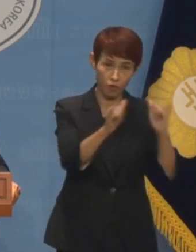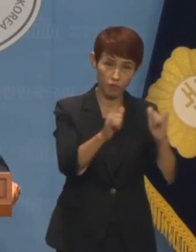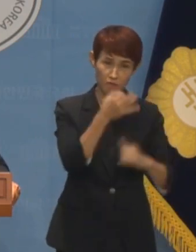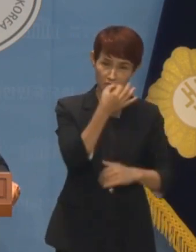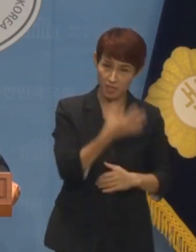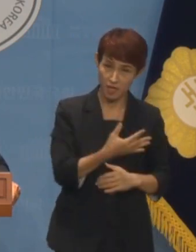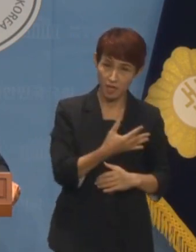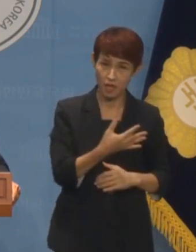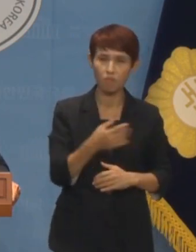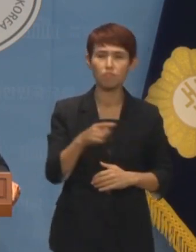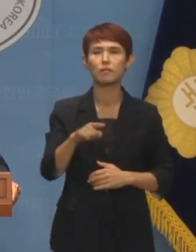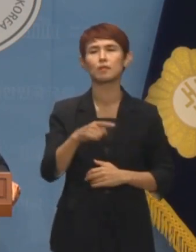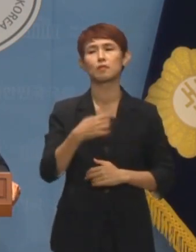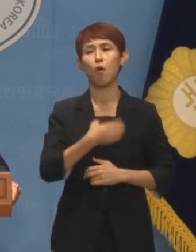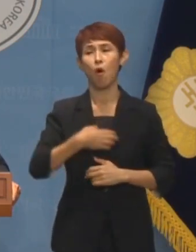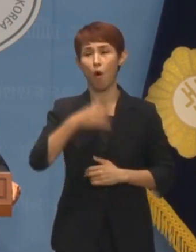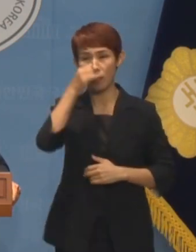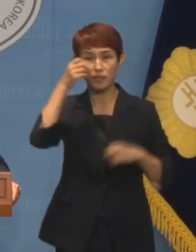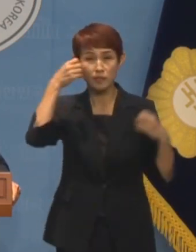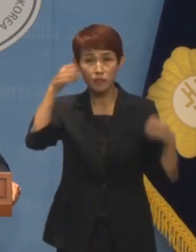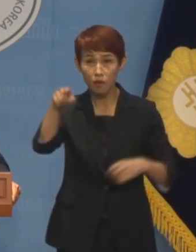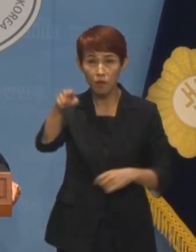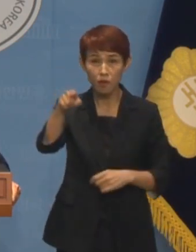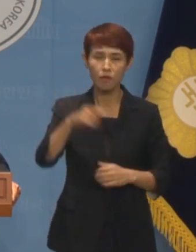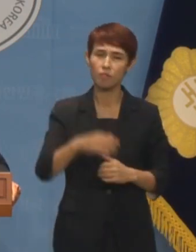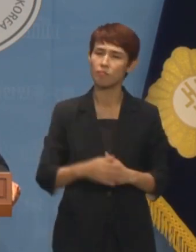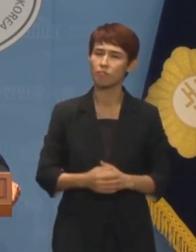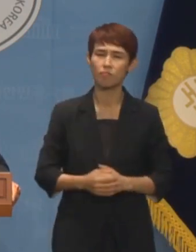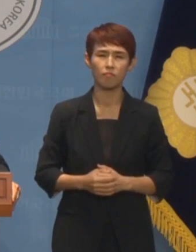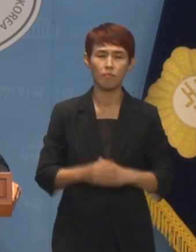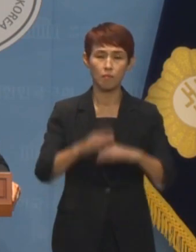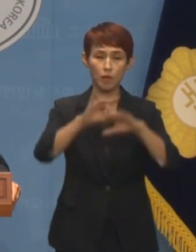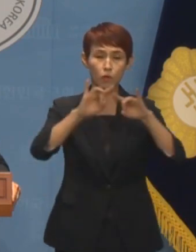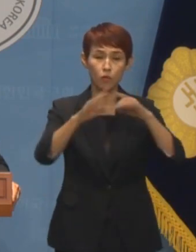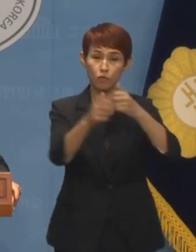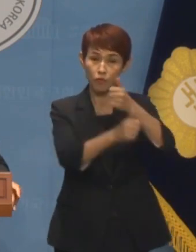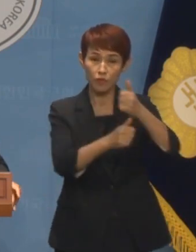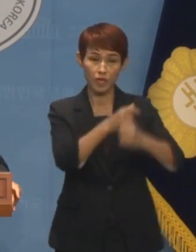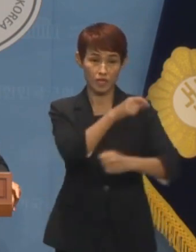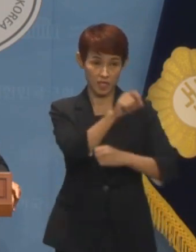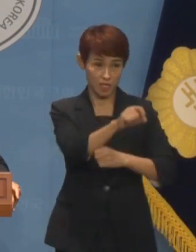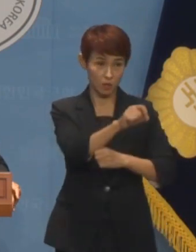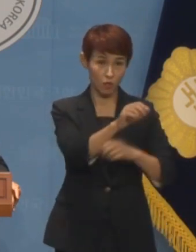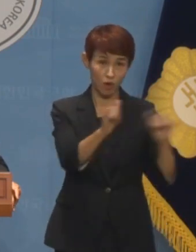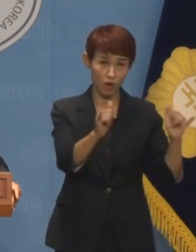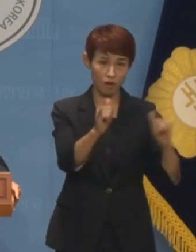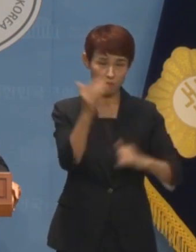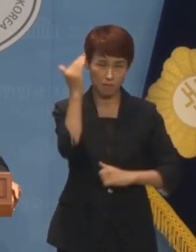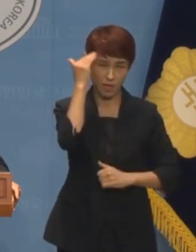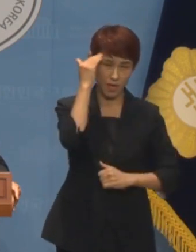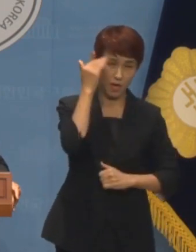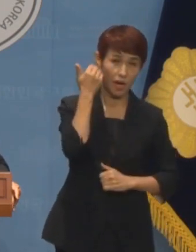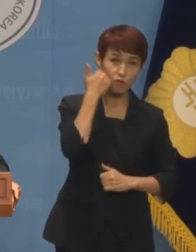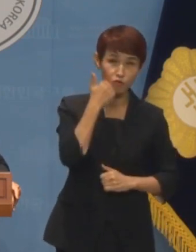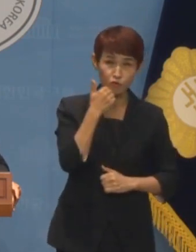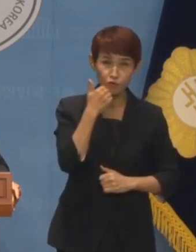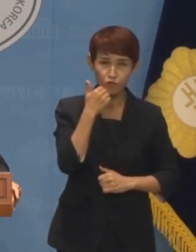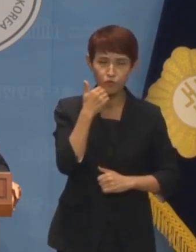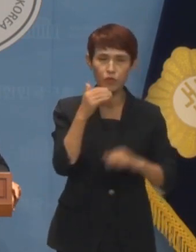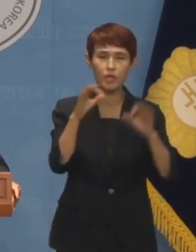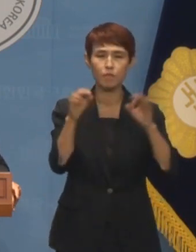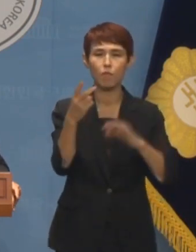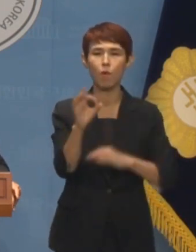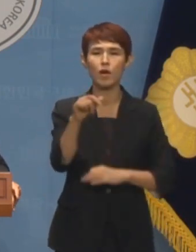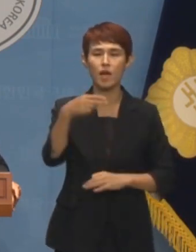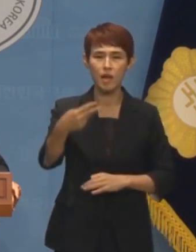방통위 직원들을 걱정하는 척했지만 방통위 직원들을 정작 이 지경에 몰아넣은 것은 김홍일,